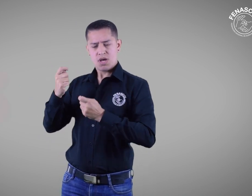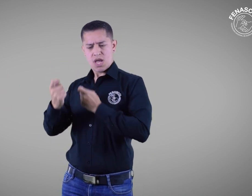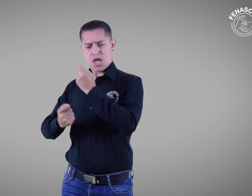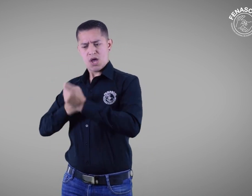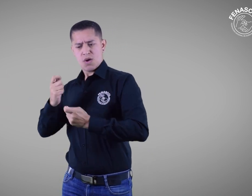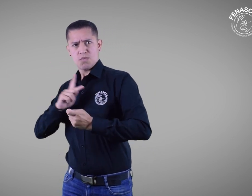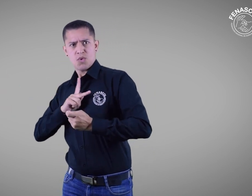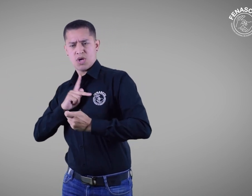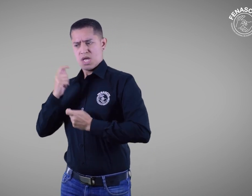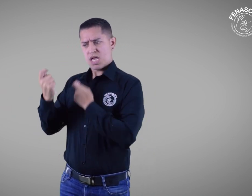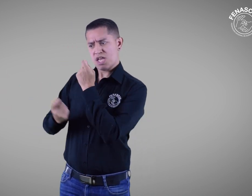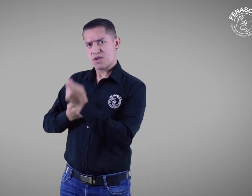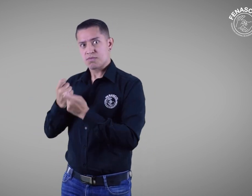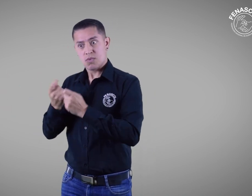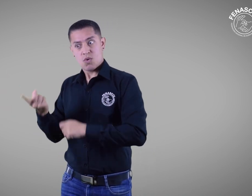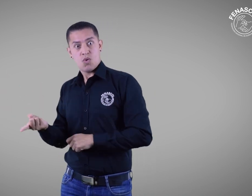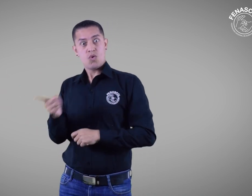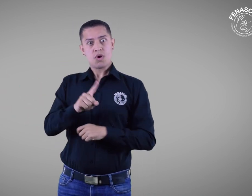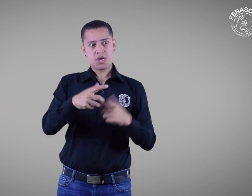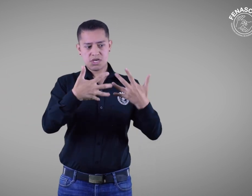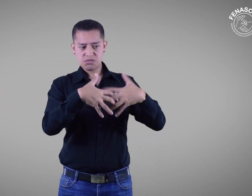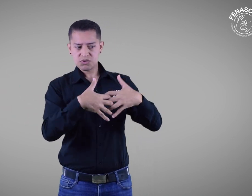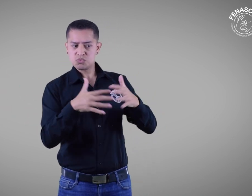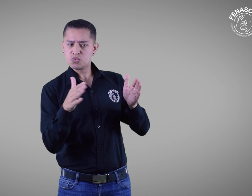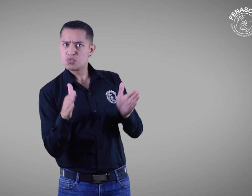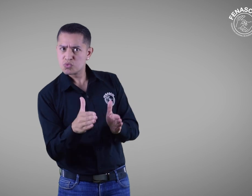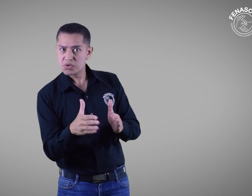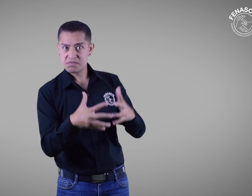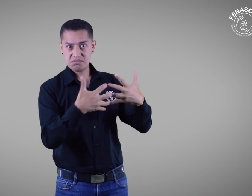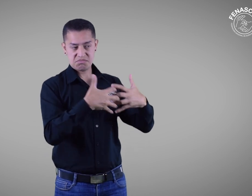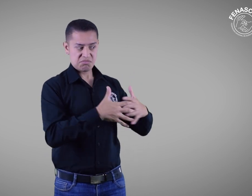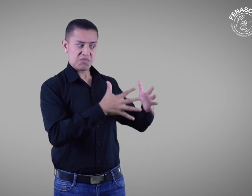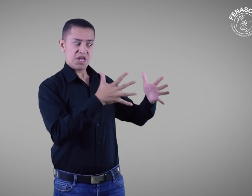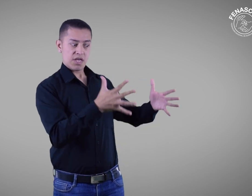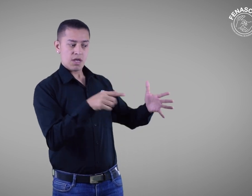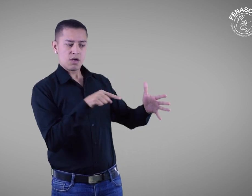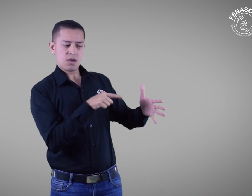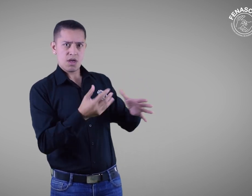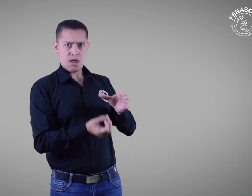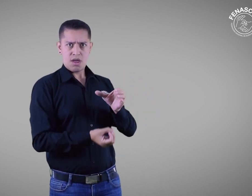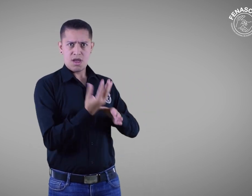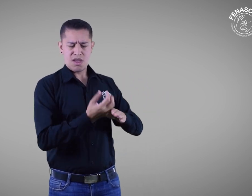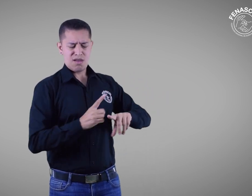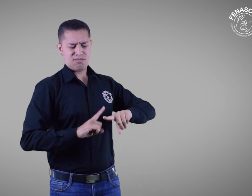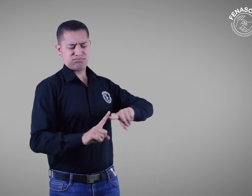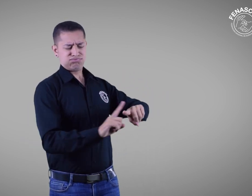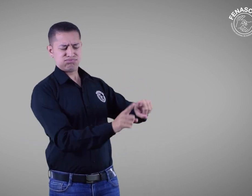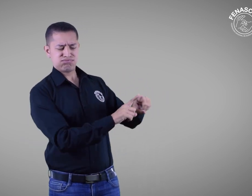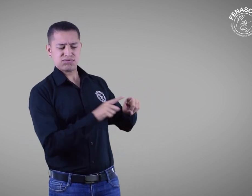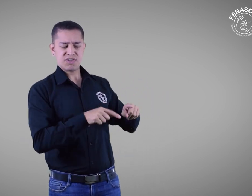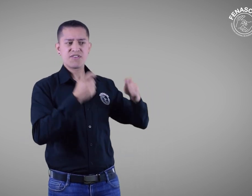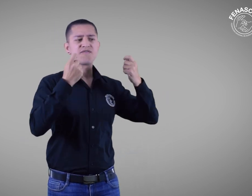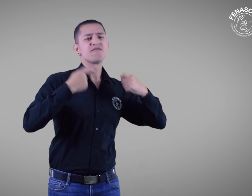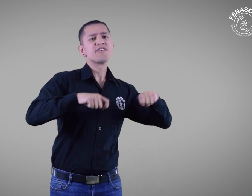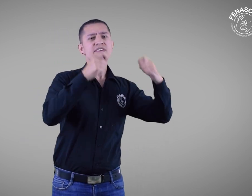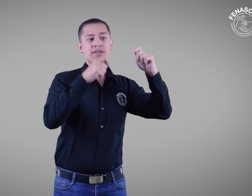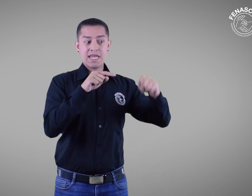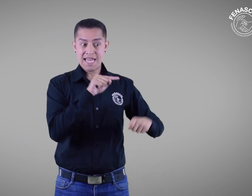en la feria comercial habrá un espacio dedicado a El emprendimiento femenino y se presentarán productos